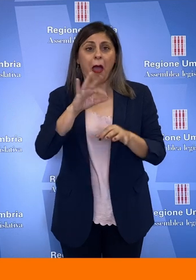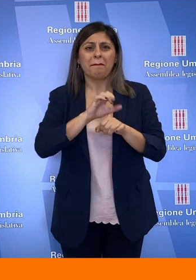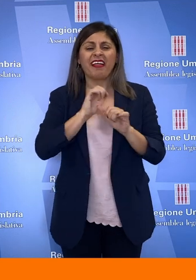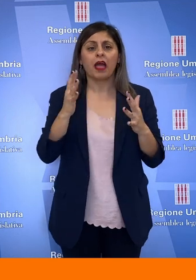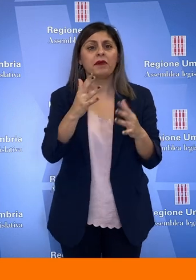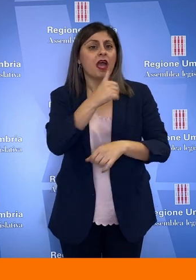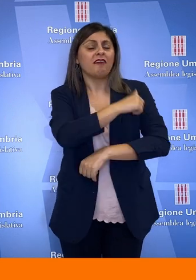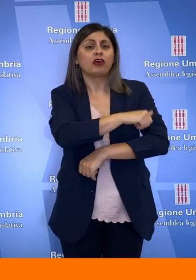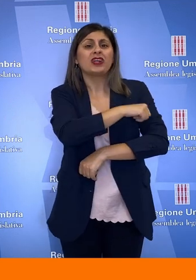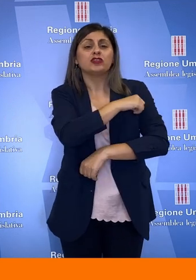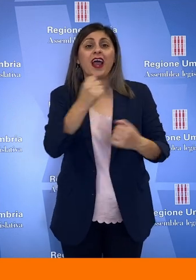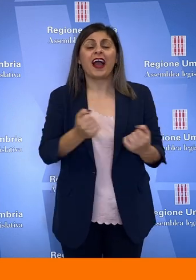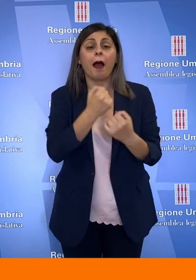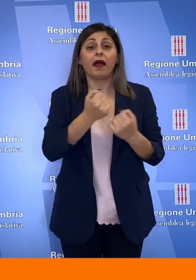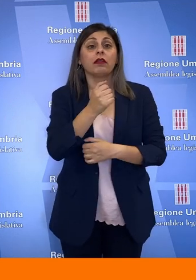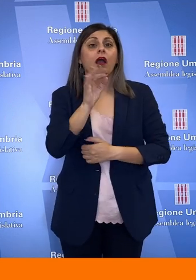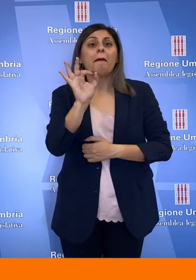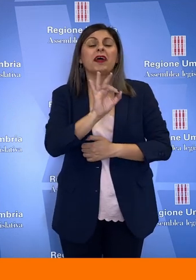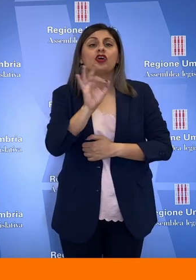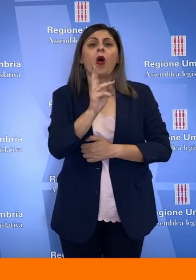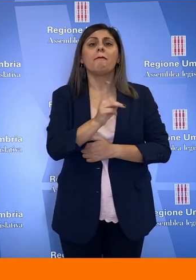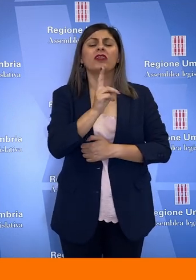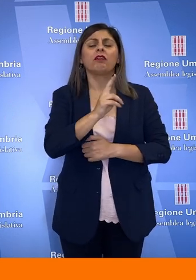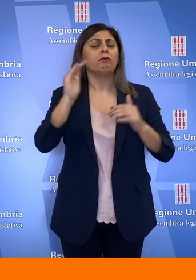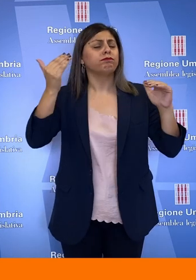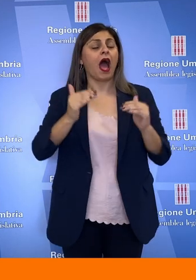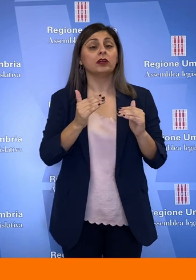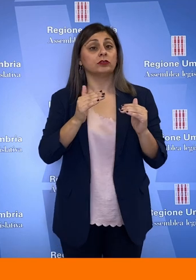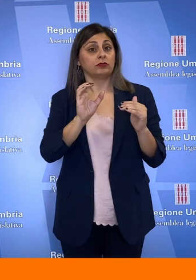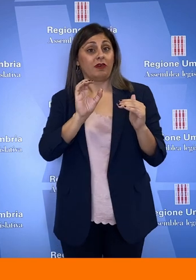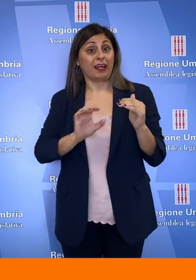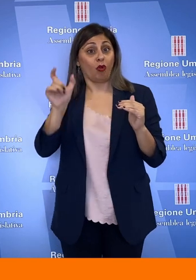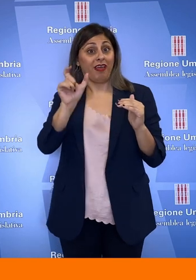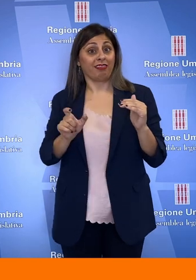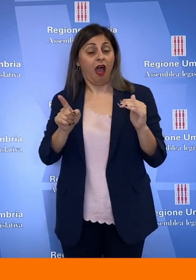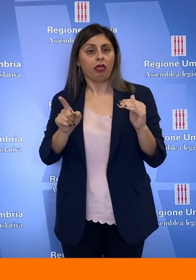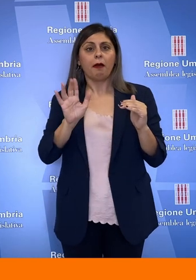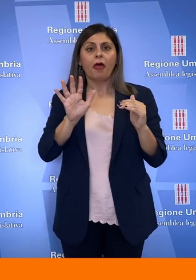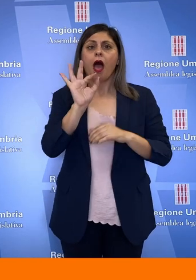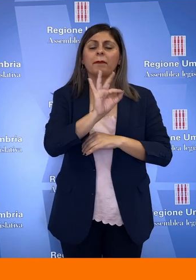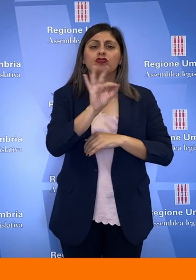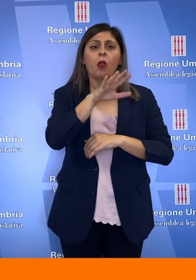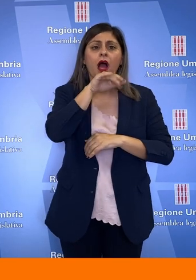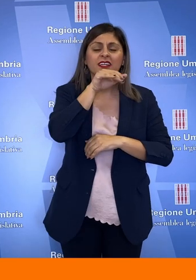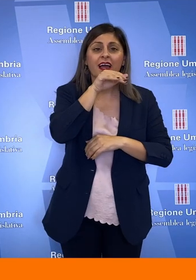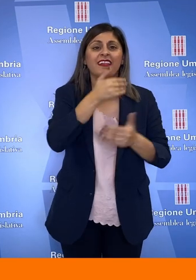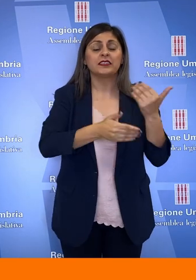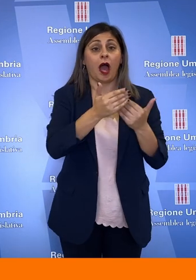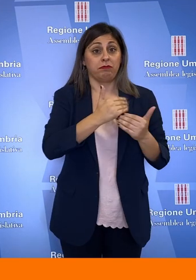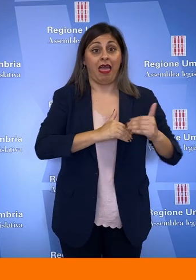campagna vaccinale con uno dei tassi di mortalità più bassi tra le regioni italiane, nonostante l'alta percentuale di anziani e disabili. Tra il